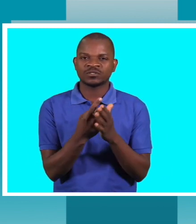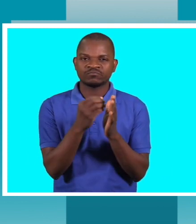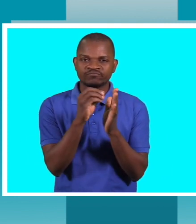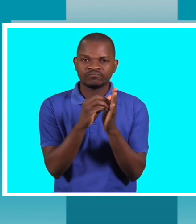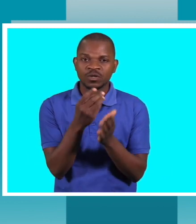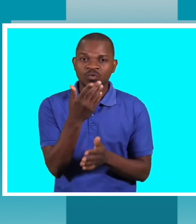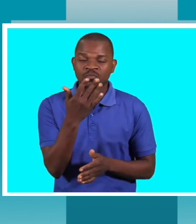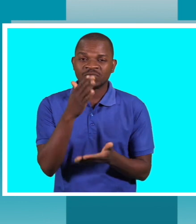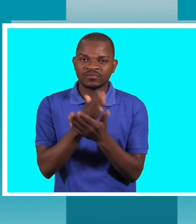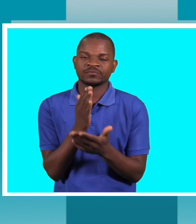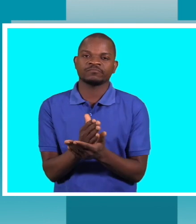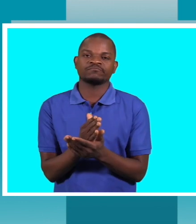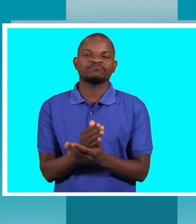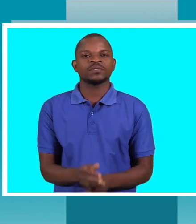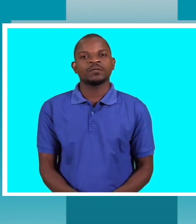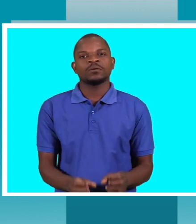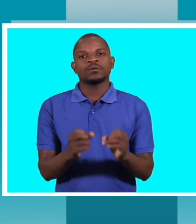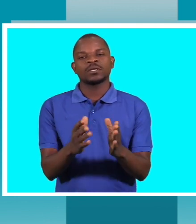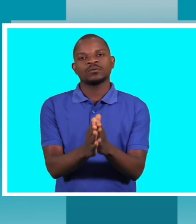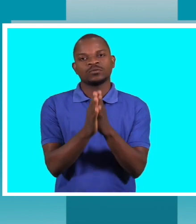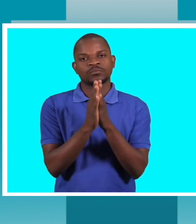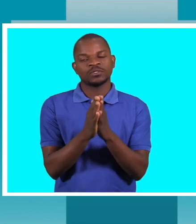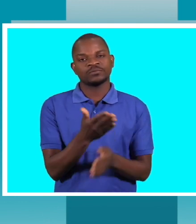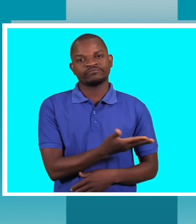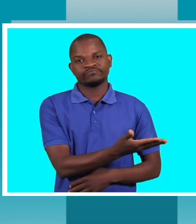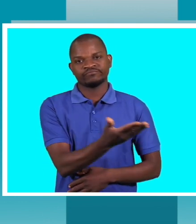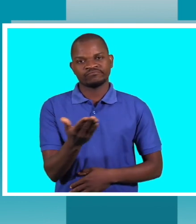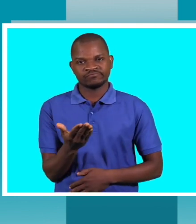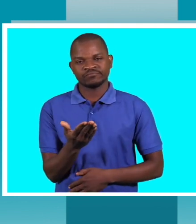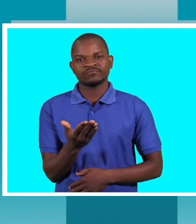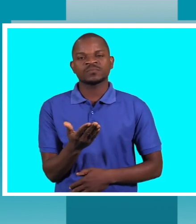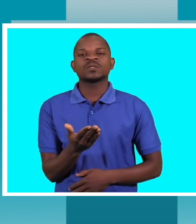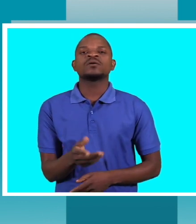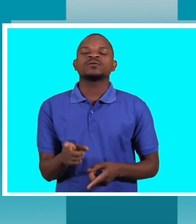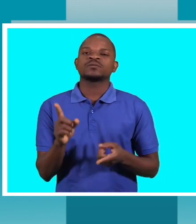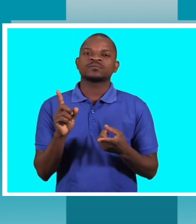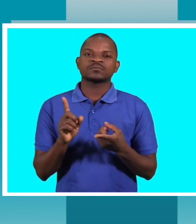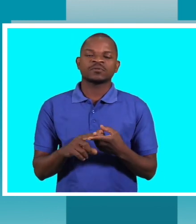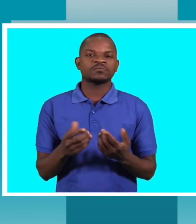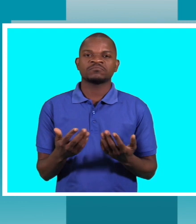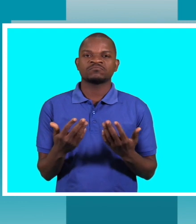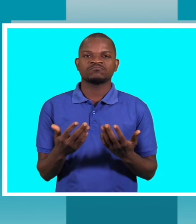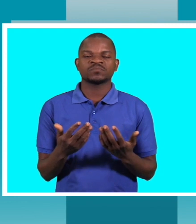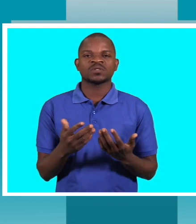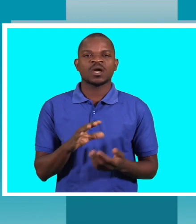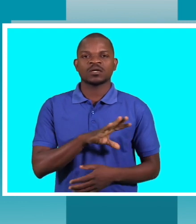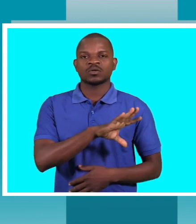muito obrigado Paulo muito obrigado Marcel Cantor também a Cornélia que